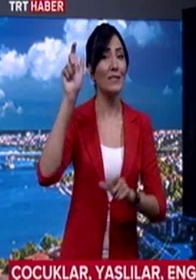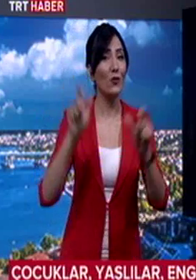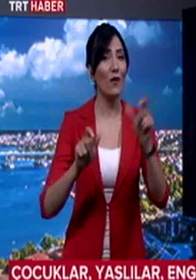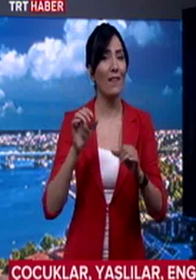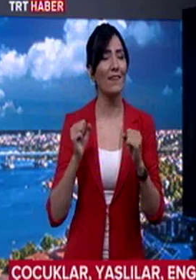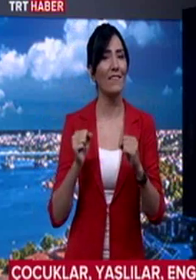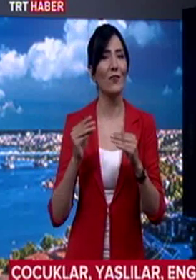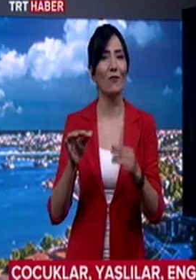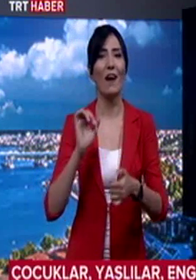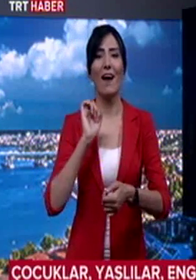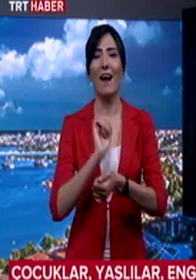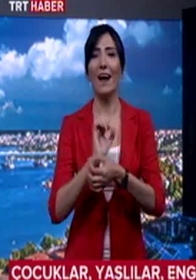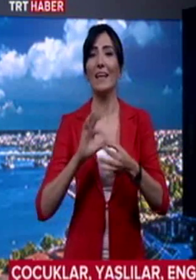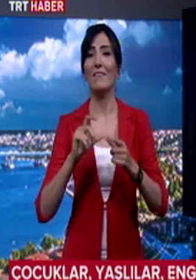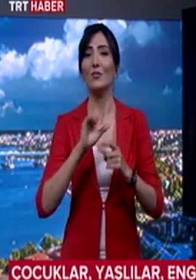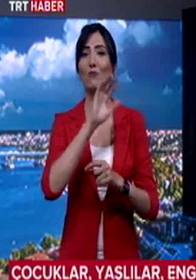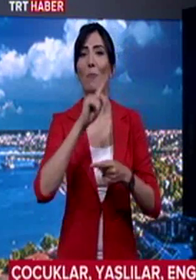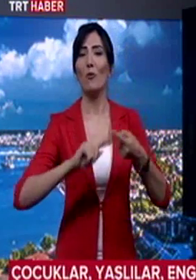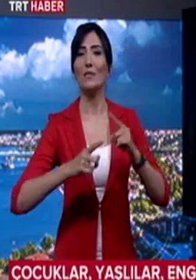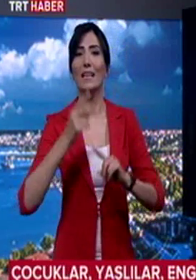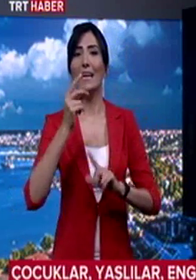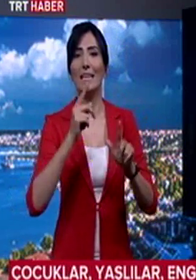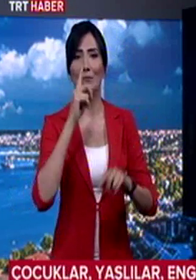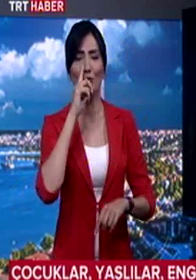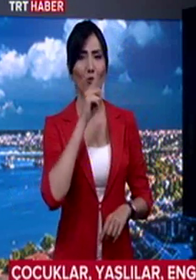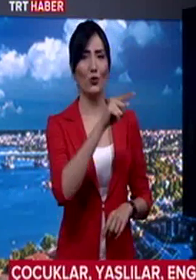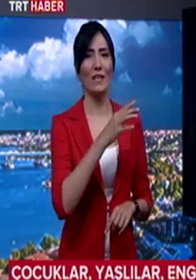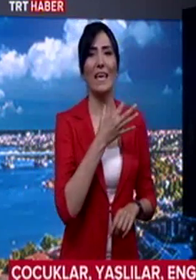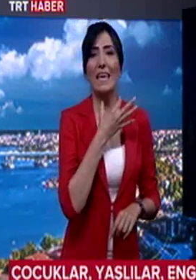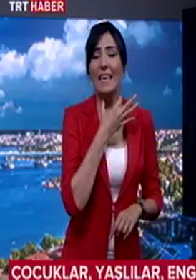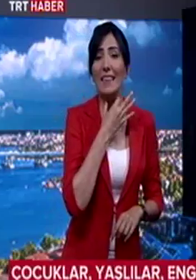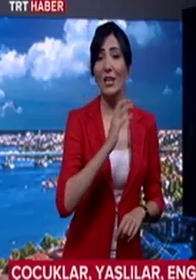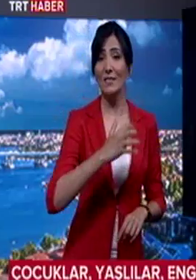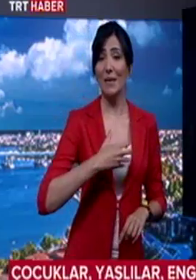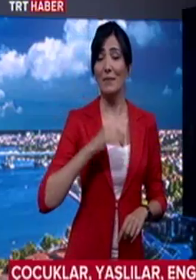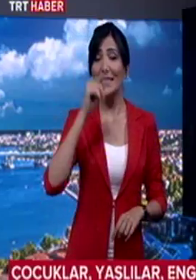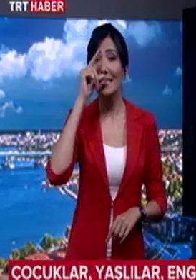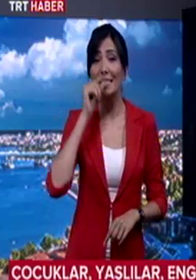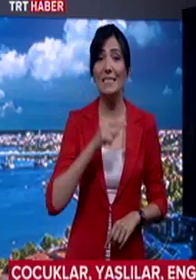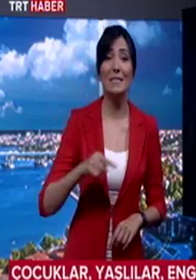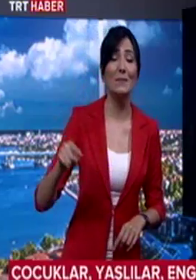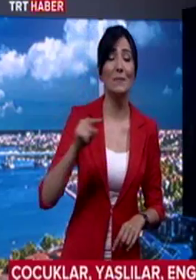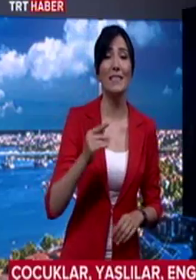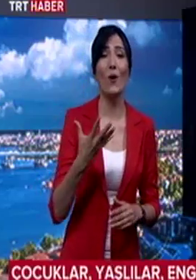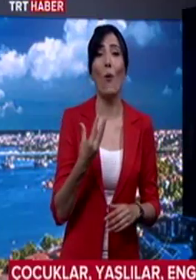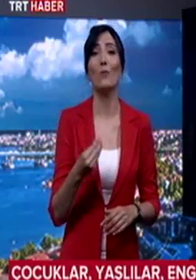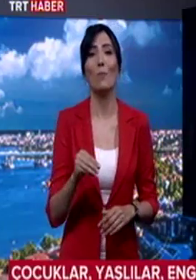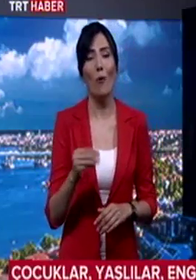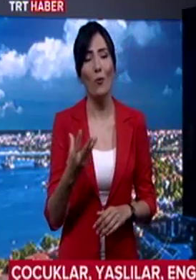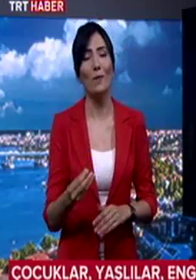sağlıyorlar. Aile ve sosyal politikalar il müdürlükleri ihtiyaç sahiplerinin kimsesi olmaya devam